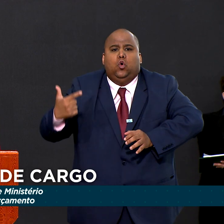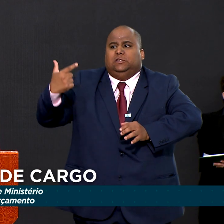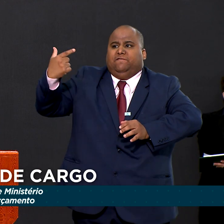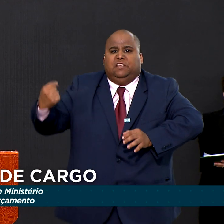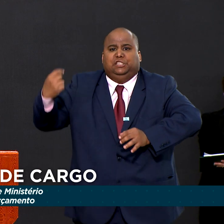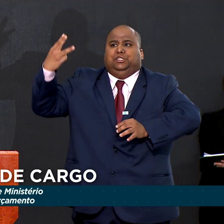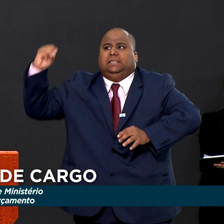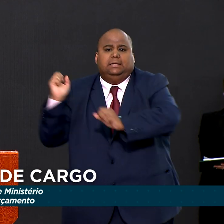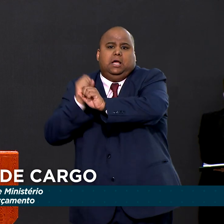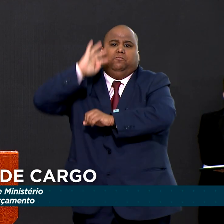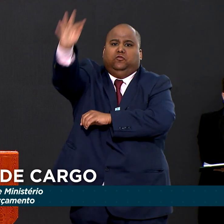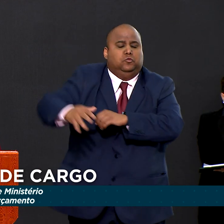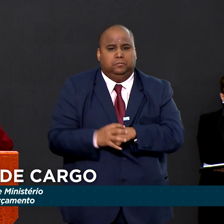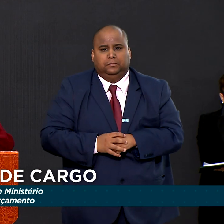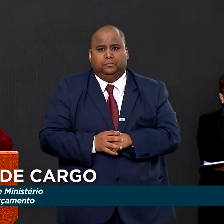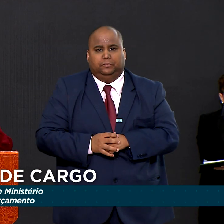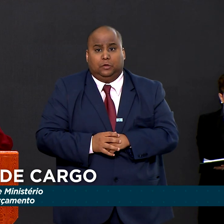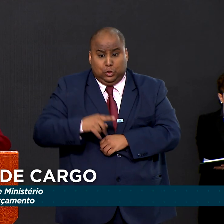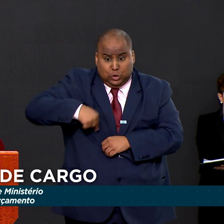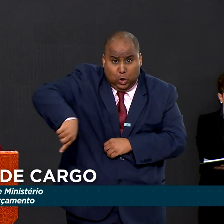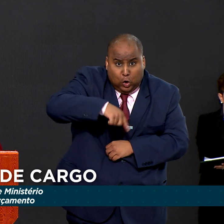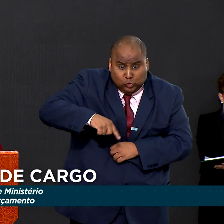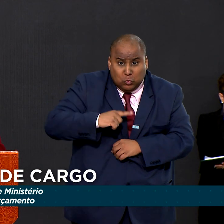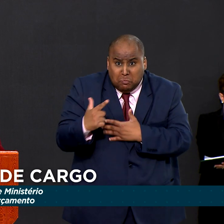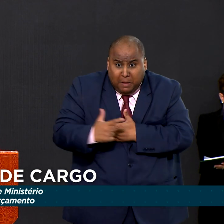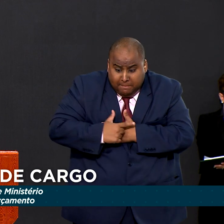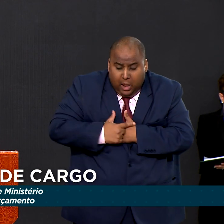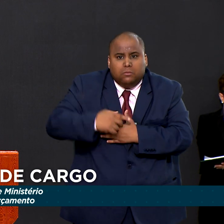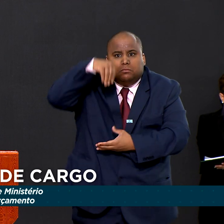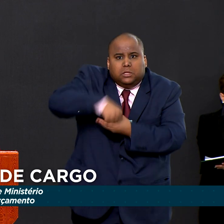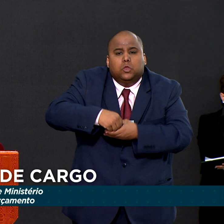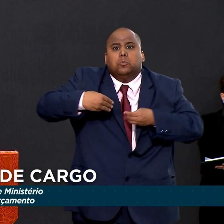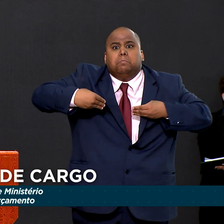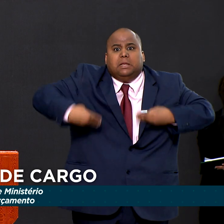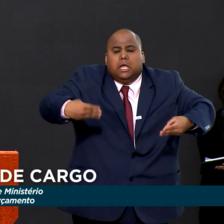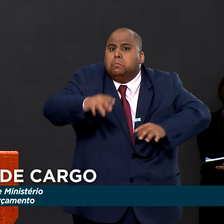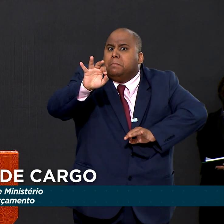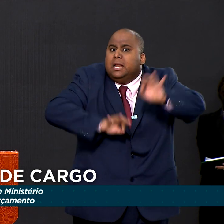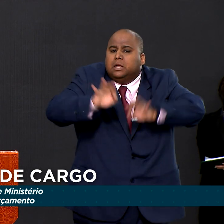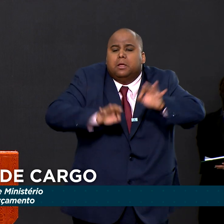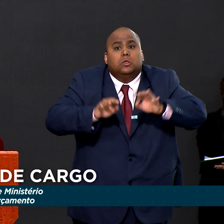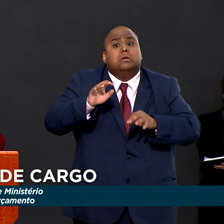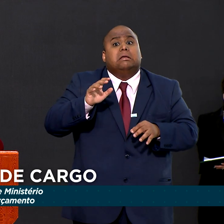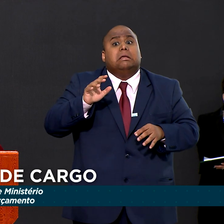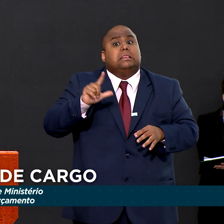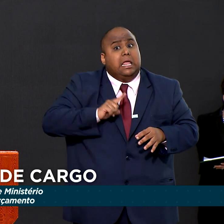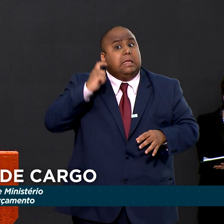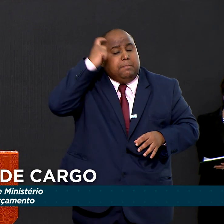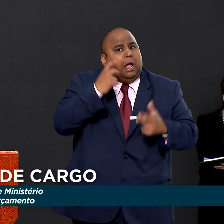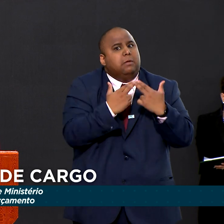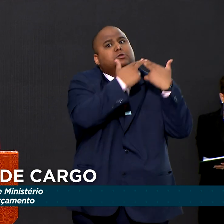vinte, trinta anos no Brasil. O nosso papel no Ministério do Planejamento, sem descuidar em nenhum momento da